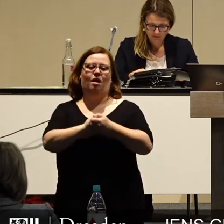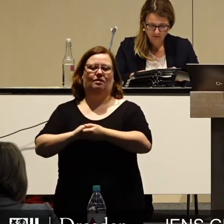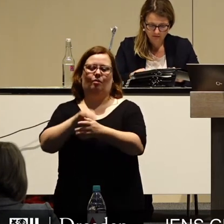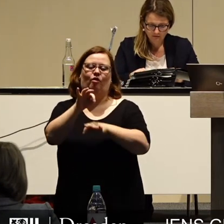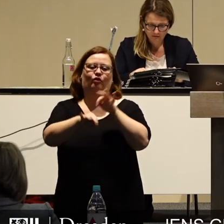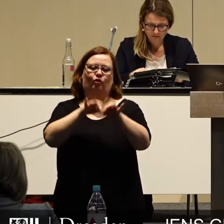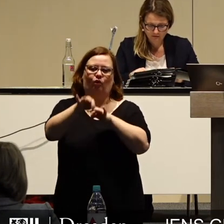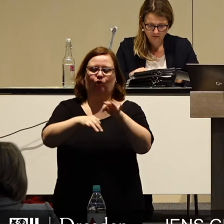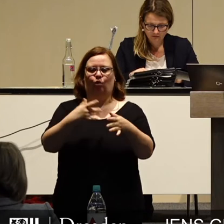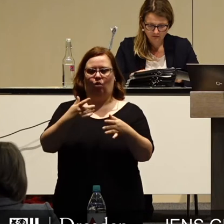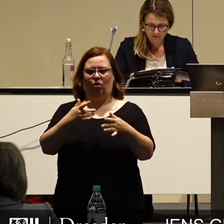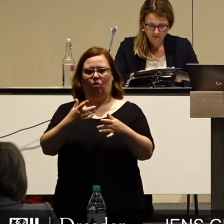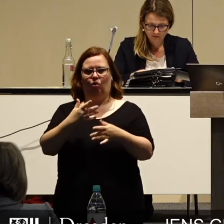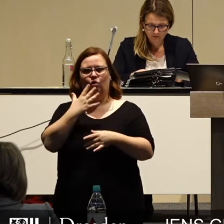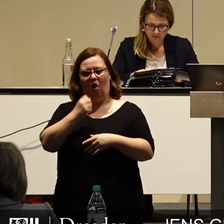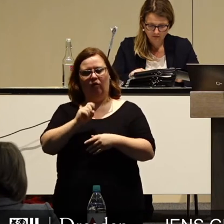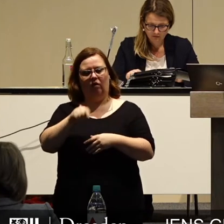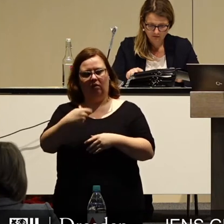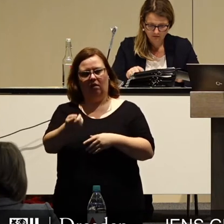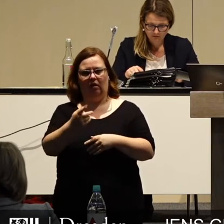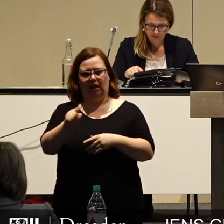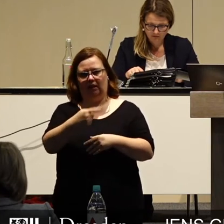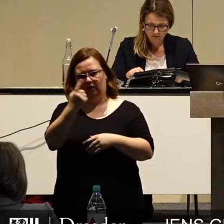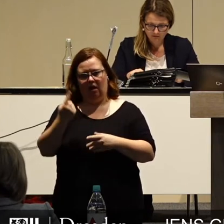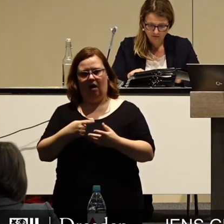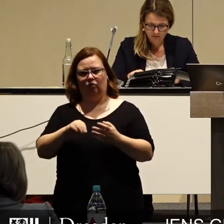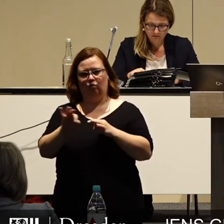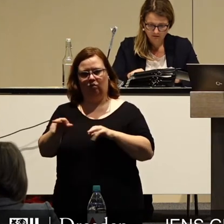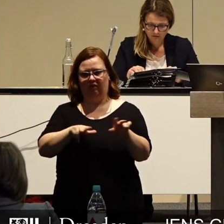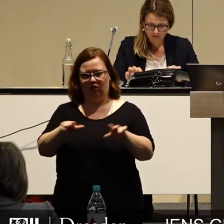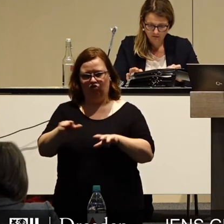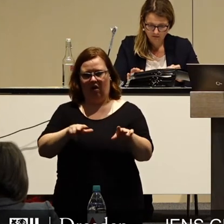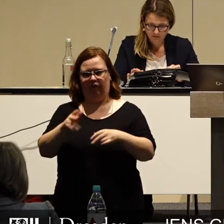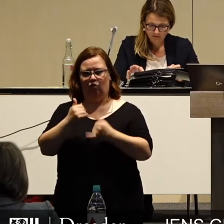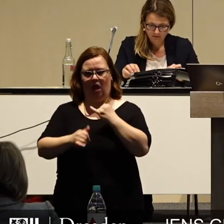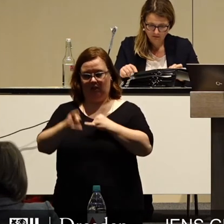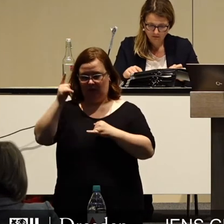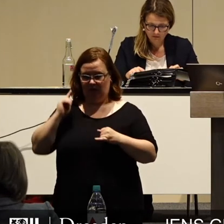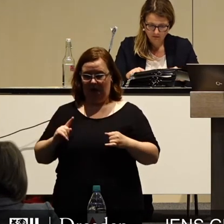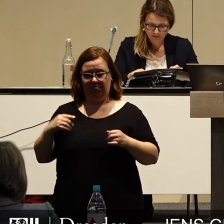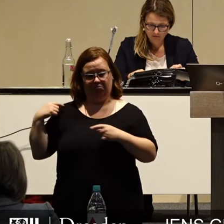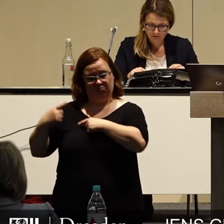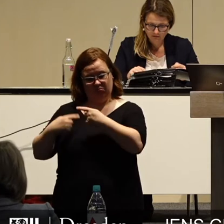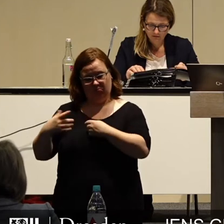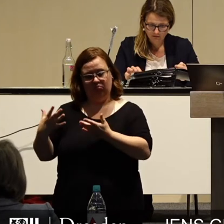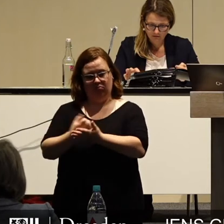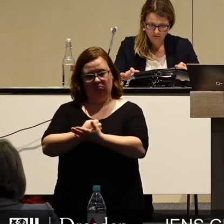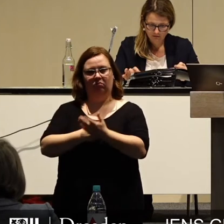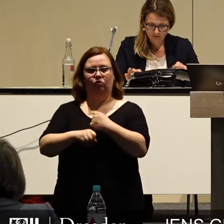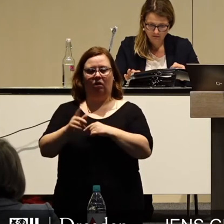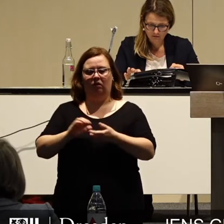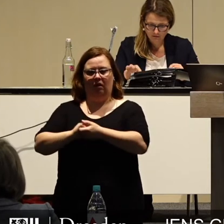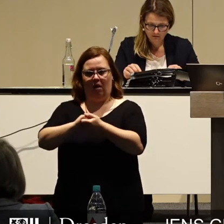Zeiten gut in den nächsten Jahren wirtschaften. und das, was wir in den letzten Jahren erwirtschaftet haben, was wir